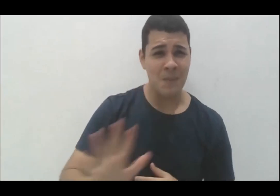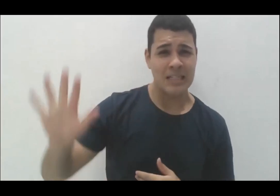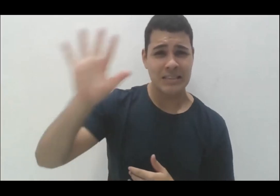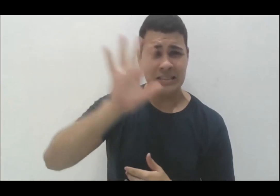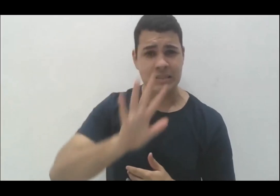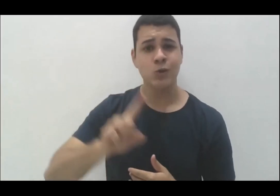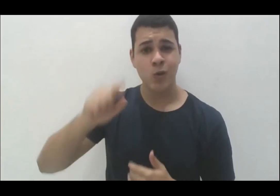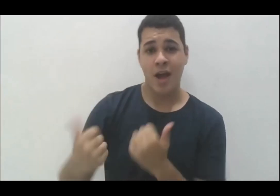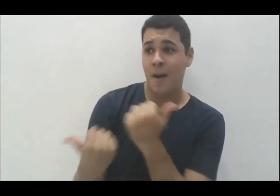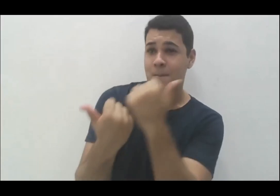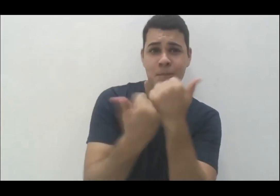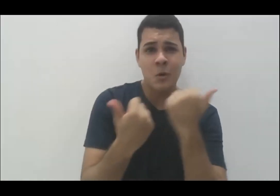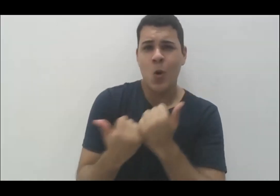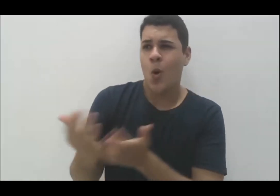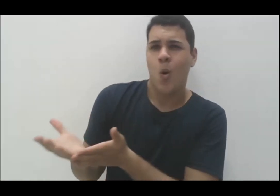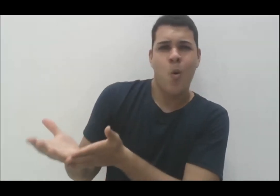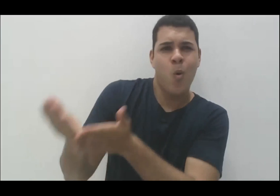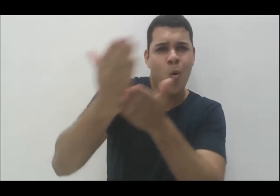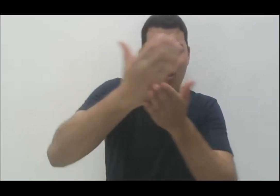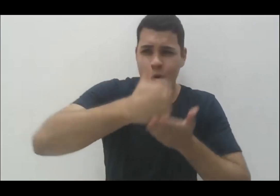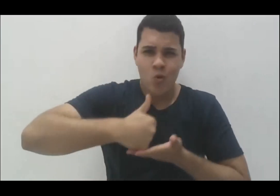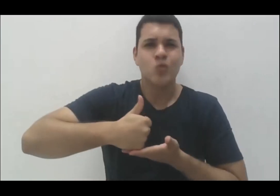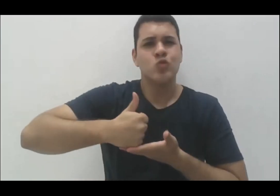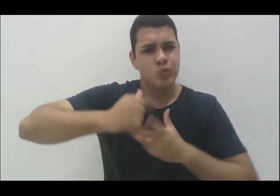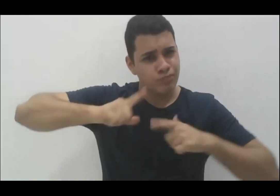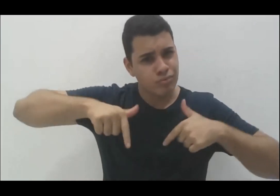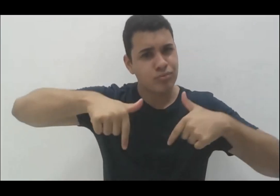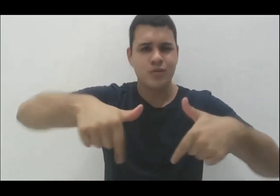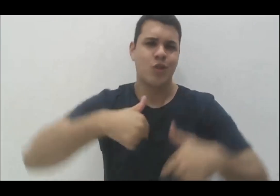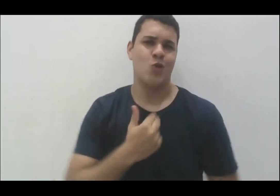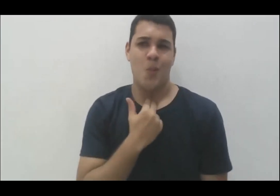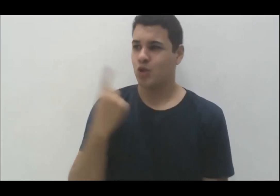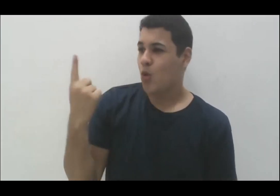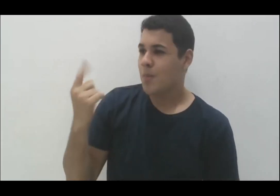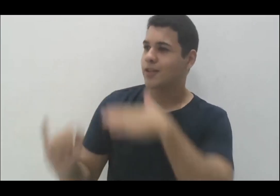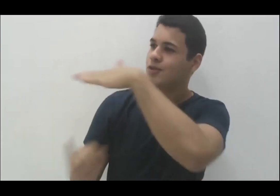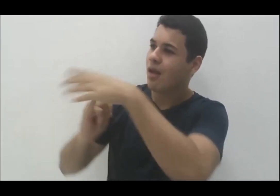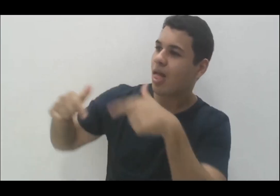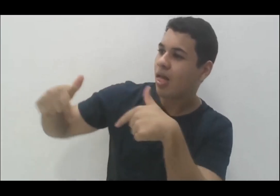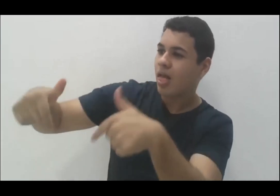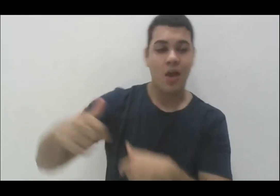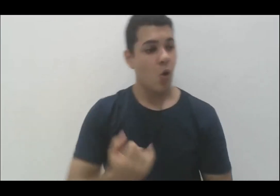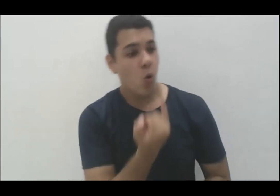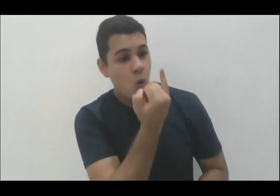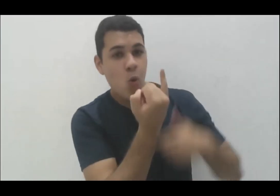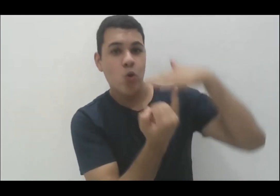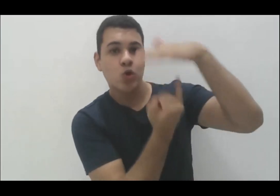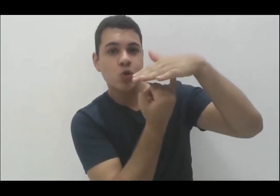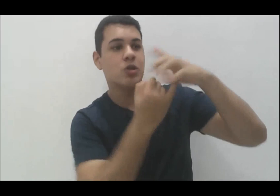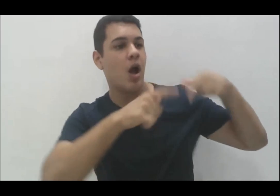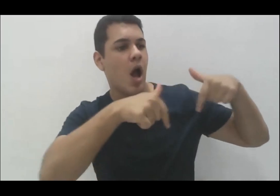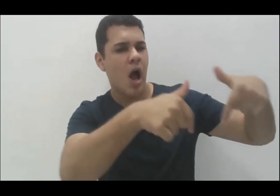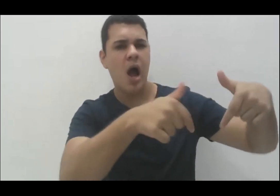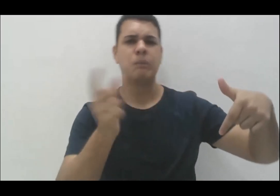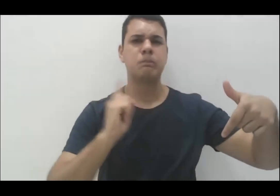conjuntamente ações, porque eu acho que isso não pode ser desta ou daquela instituição, isso tem que ser de todas as instituições e